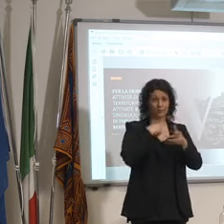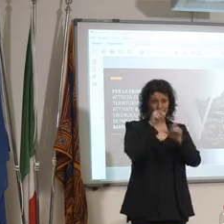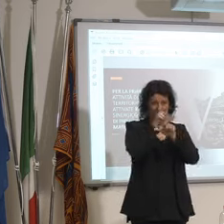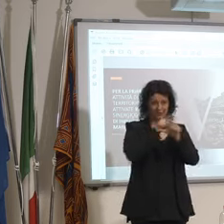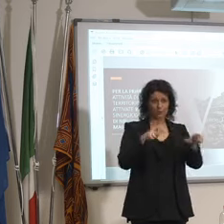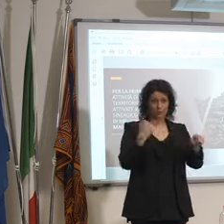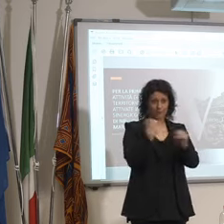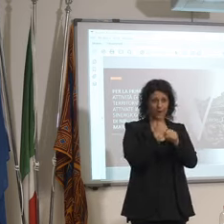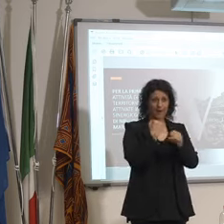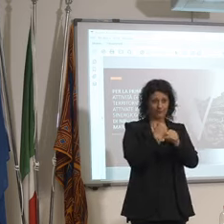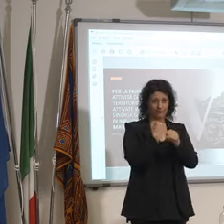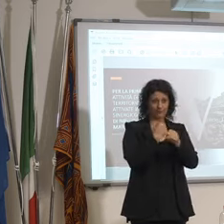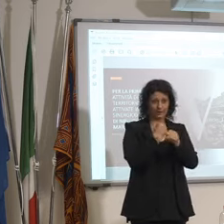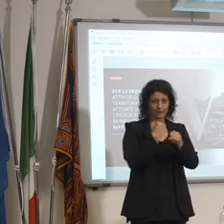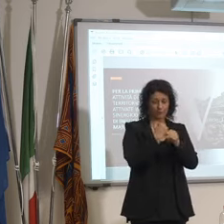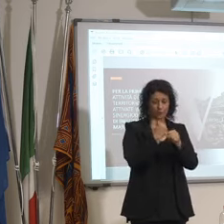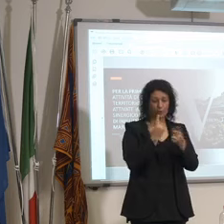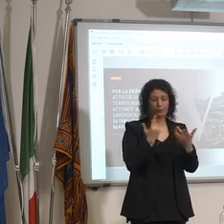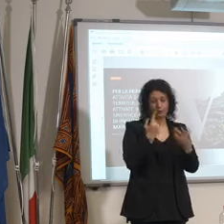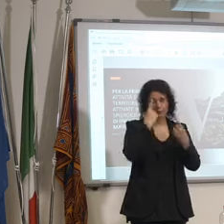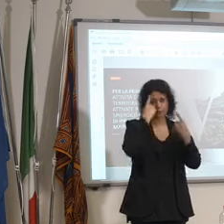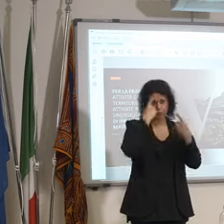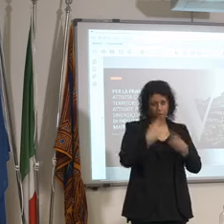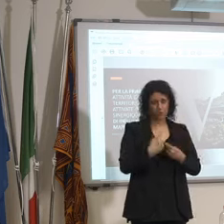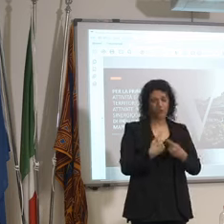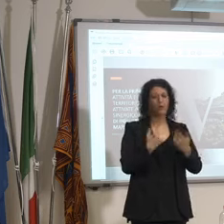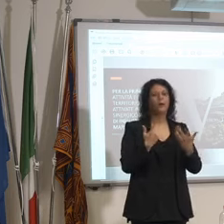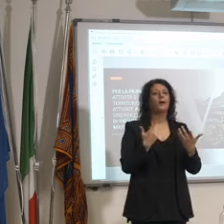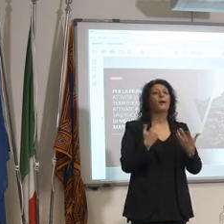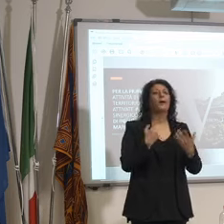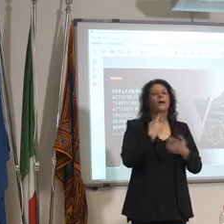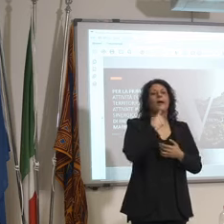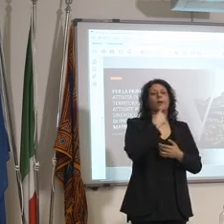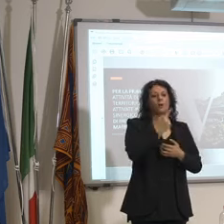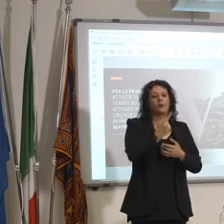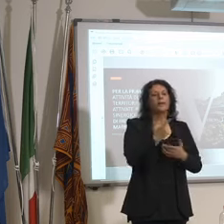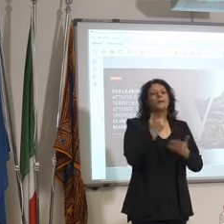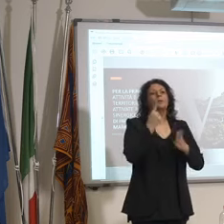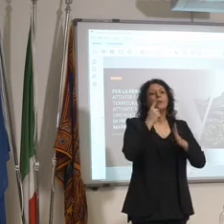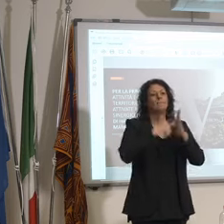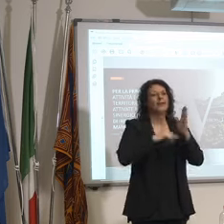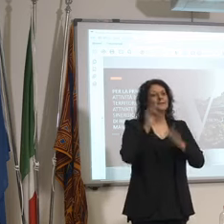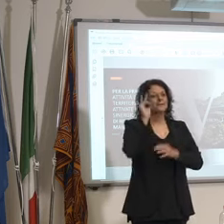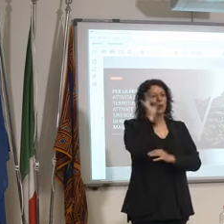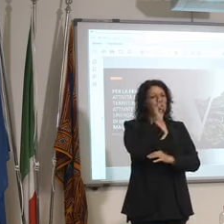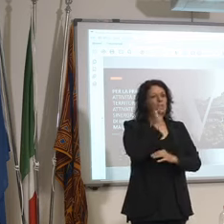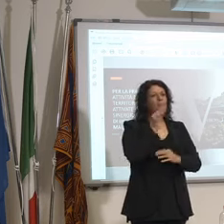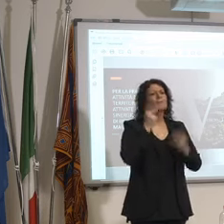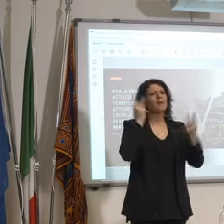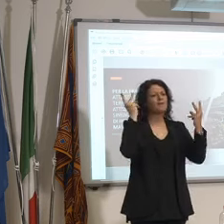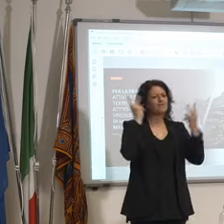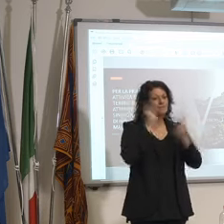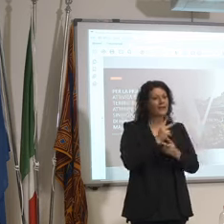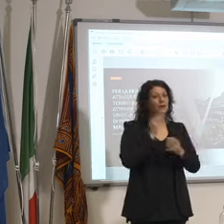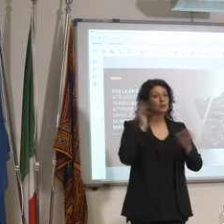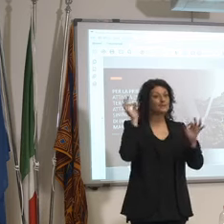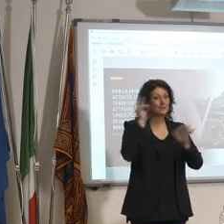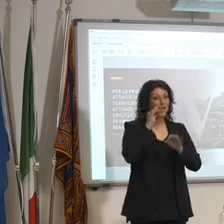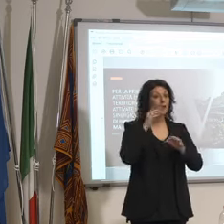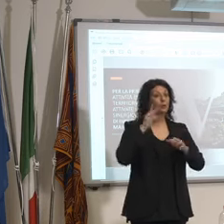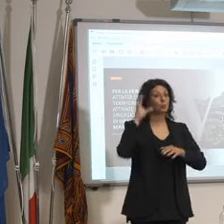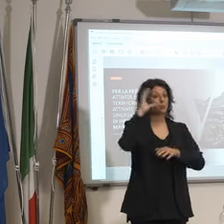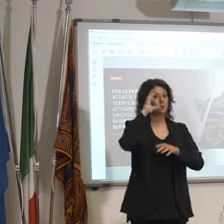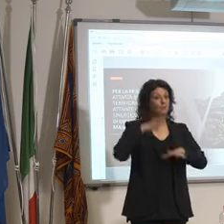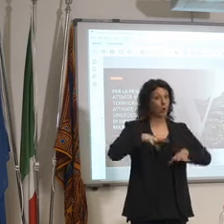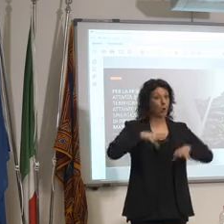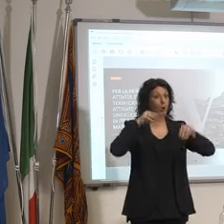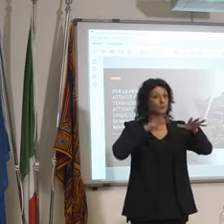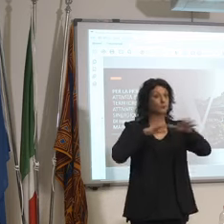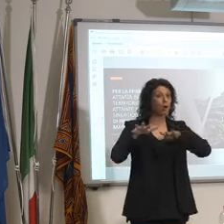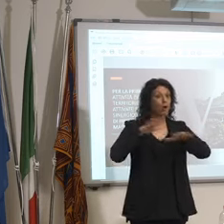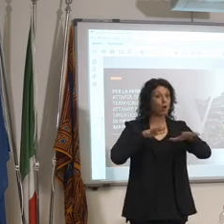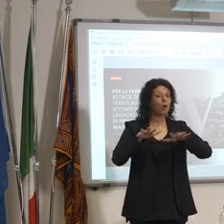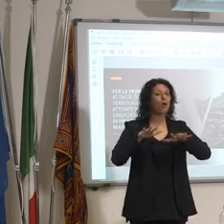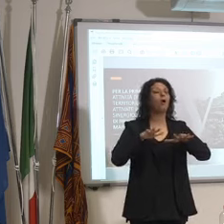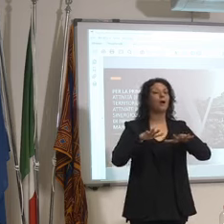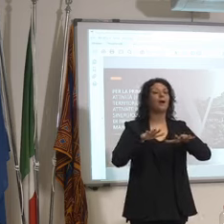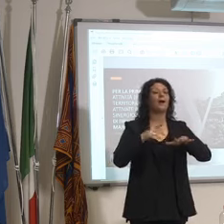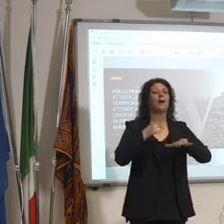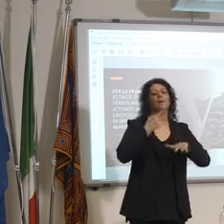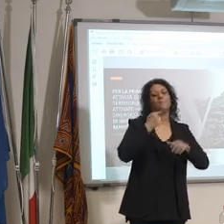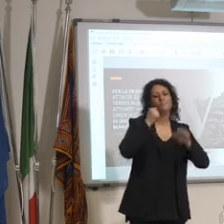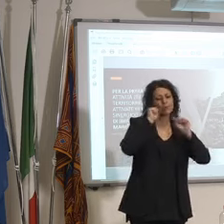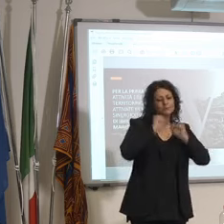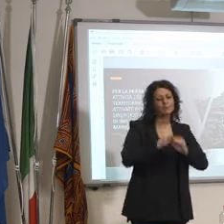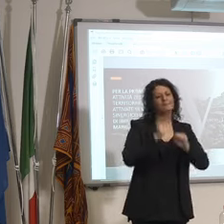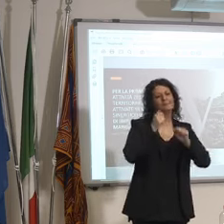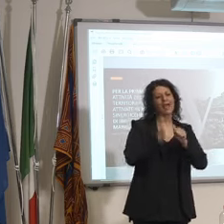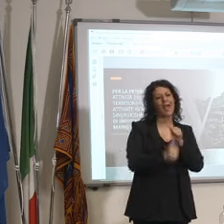'aspetto turistico ripeto mi parlano di ottobre però c'è disponibilità di aprire prima se c'è movimentazione quindi sta anche a noi fare una promozione